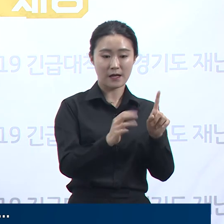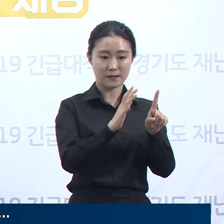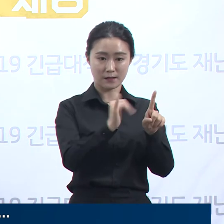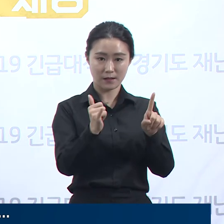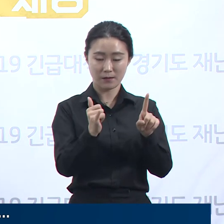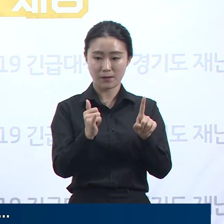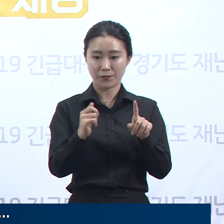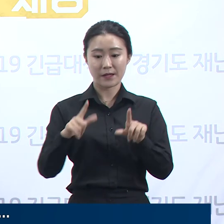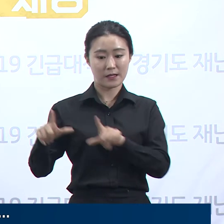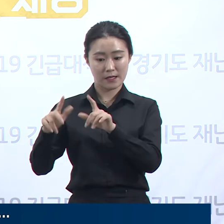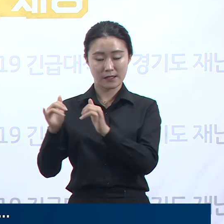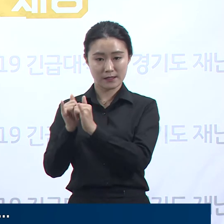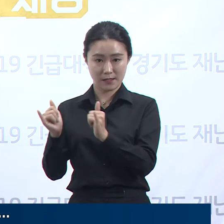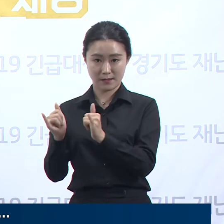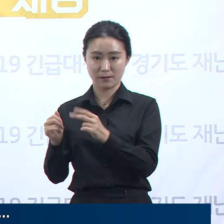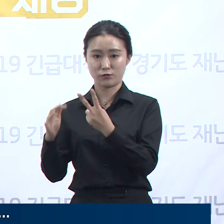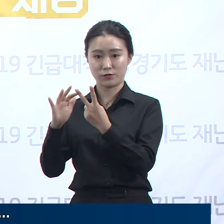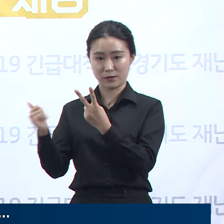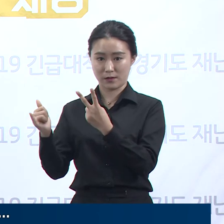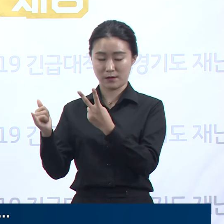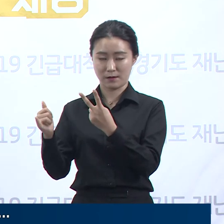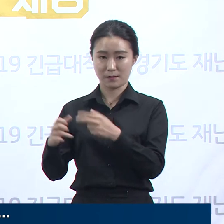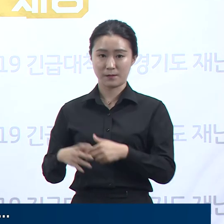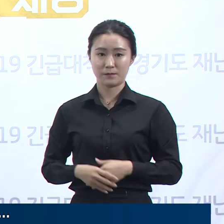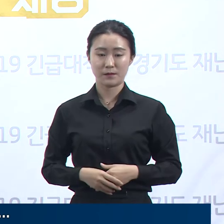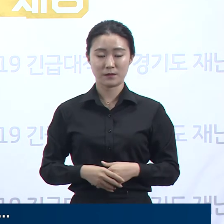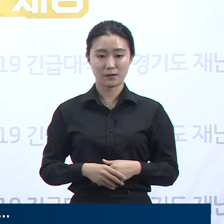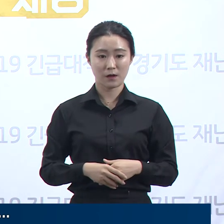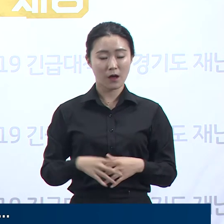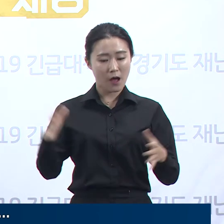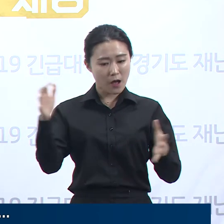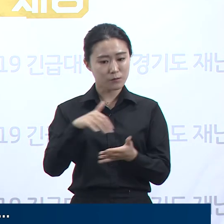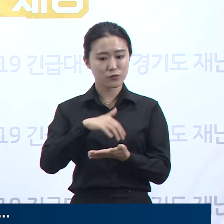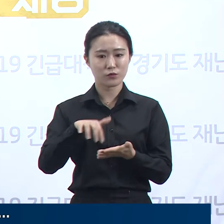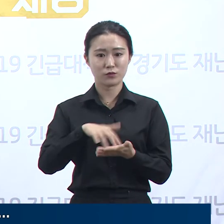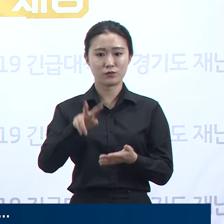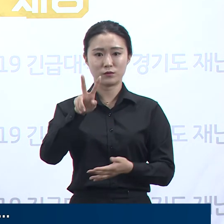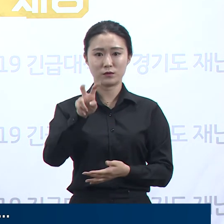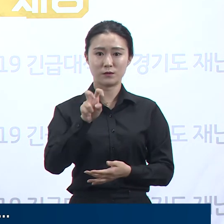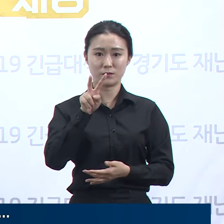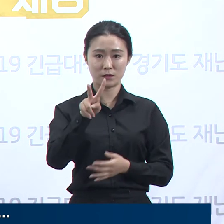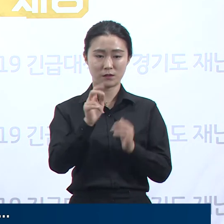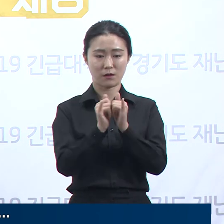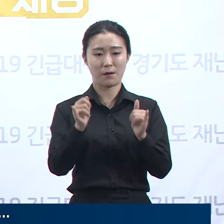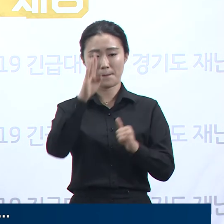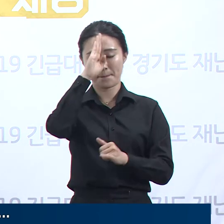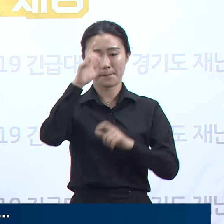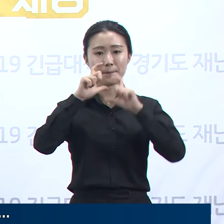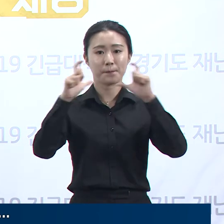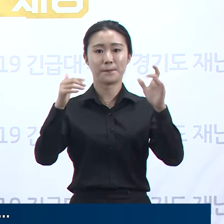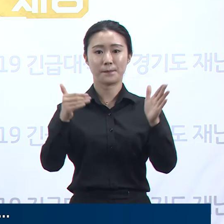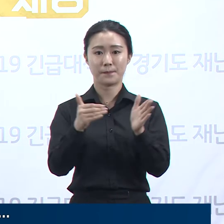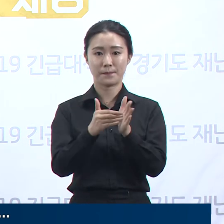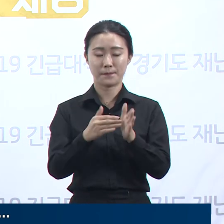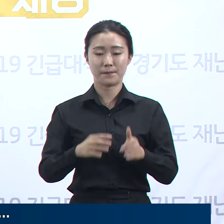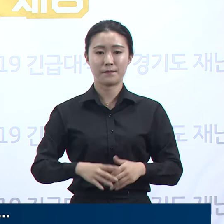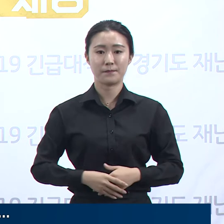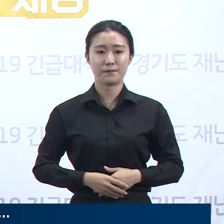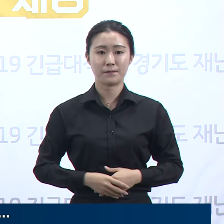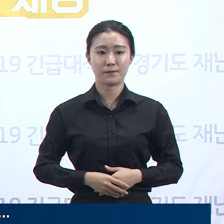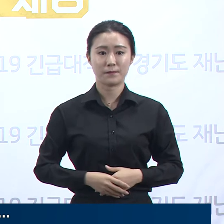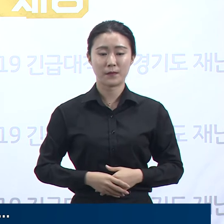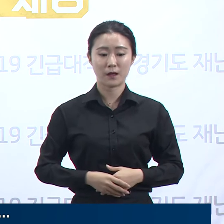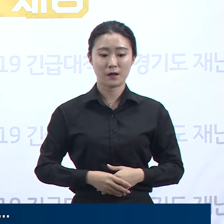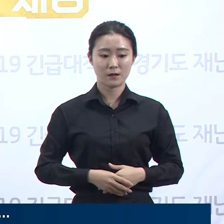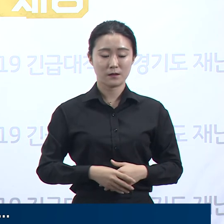등 총 3명이 추가 확진되어 누적 확진자는 총 22명으로 늘어났습니다. 확진자 22명은 이용자가